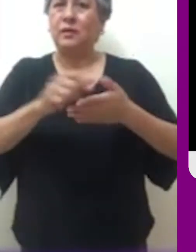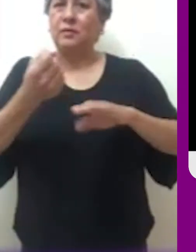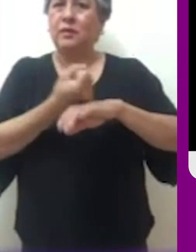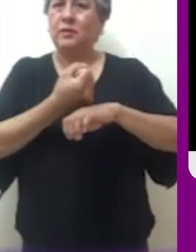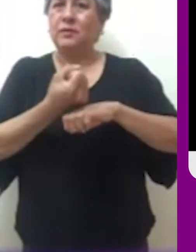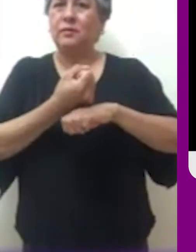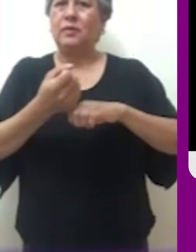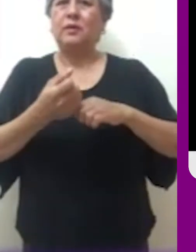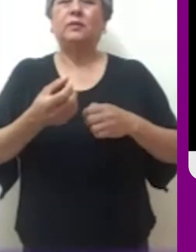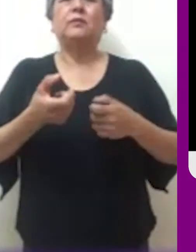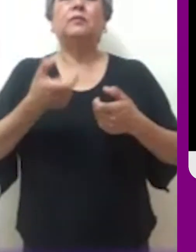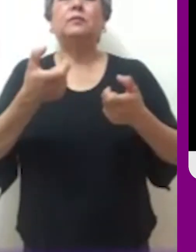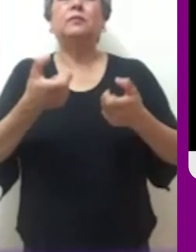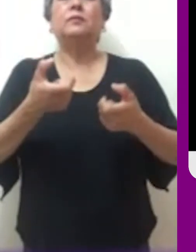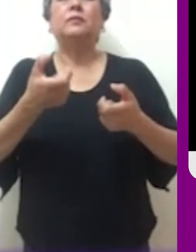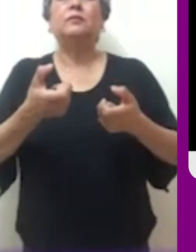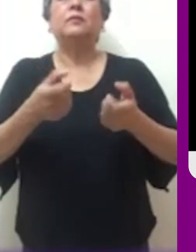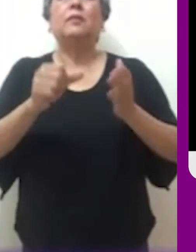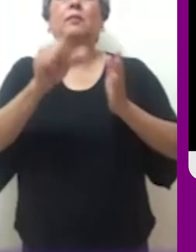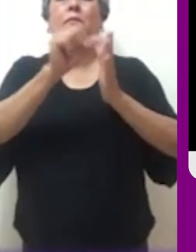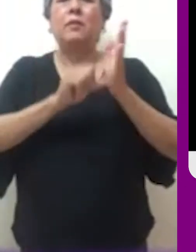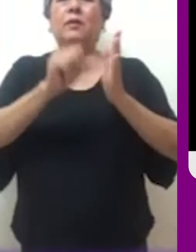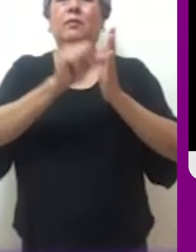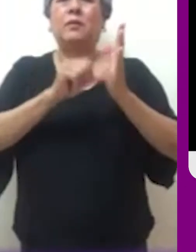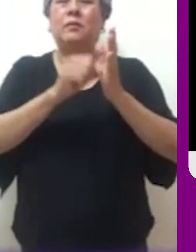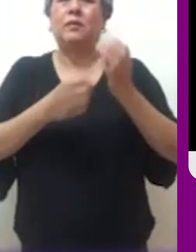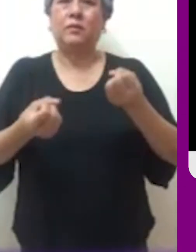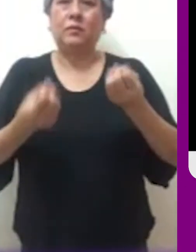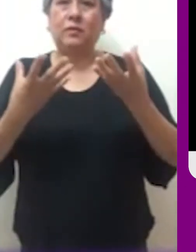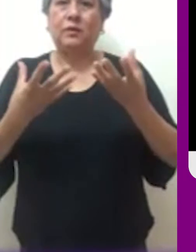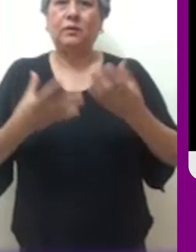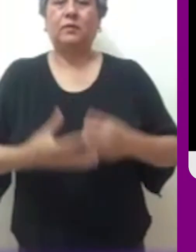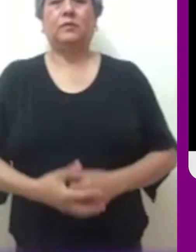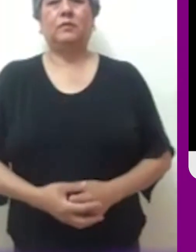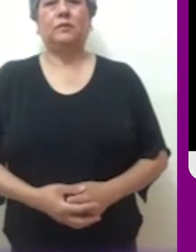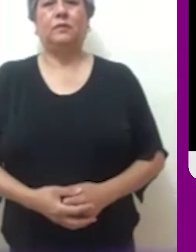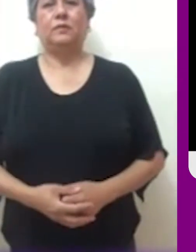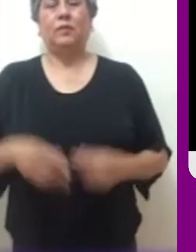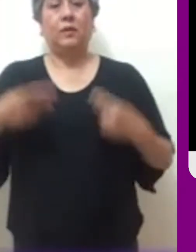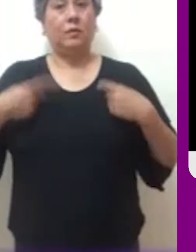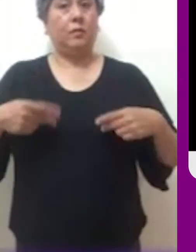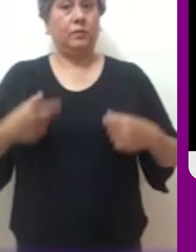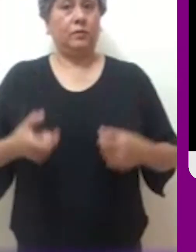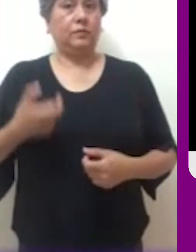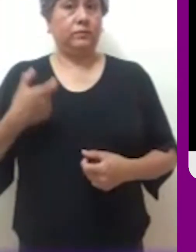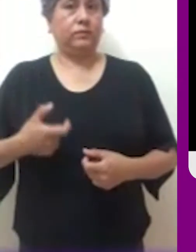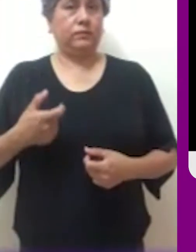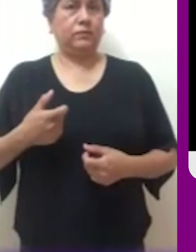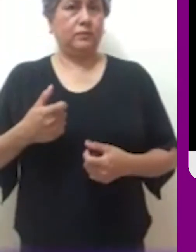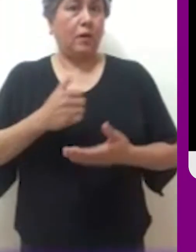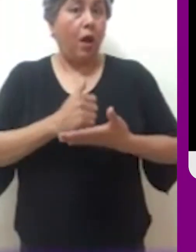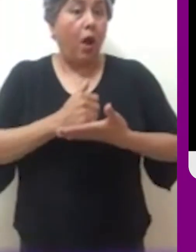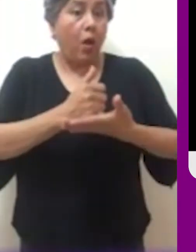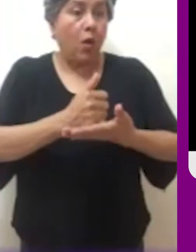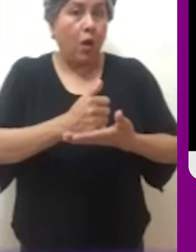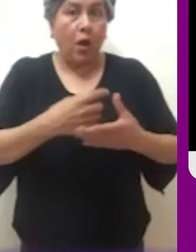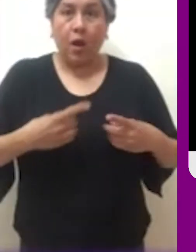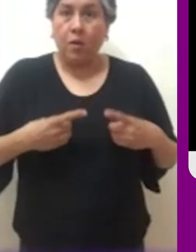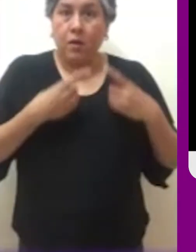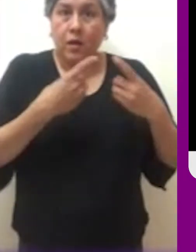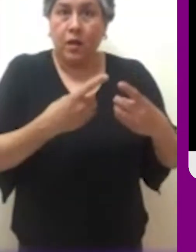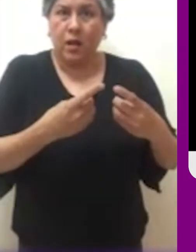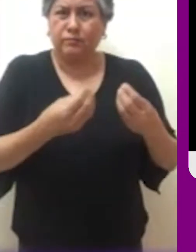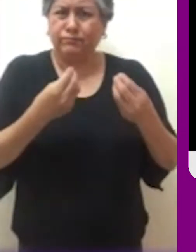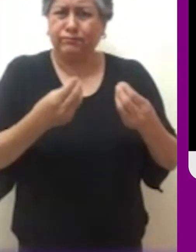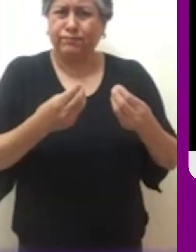sueldos miserables de hermanos nuestros que se quedan como Lázaro a la espera de las migajas que caen de la